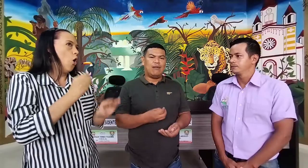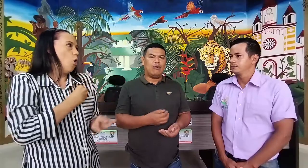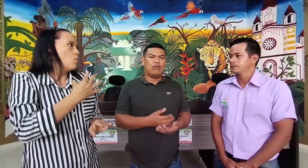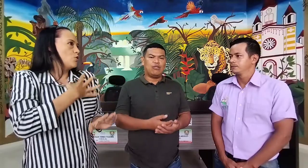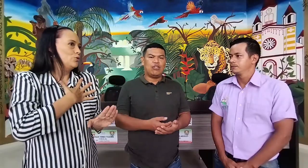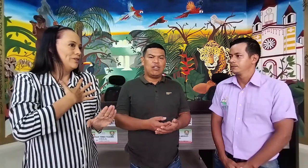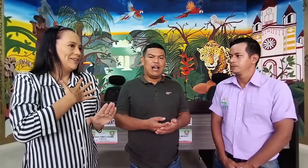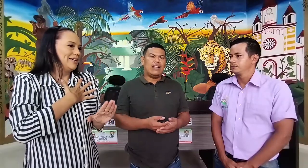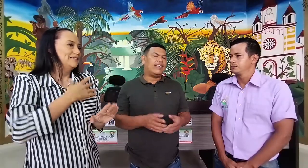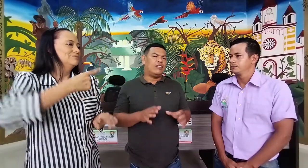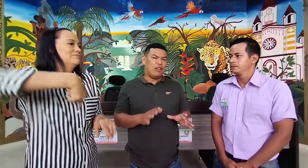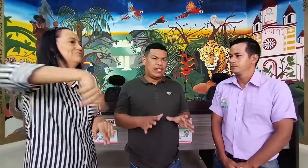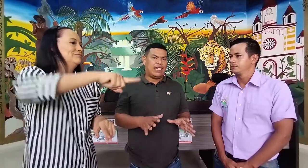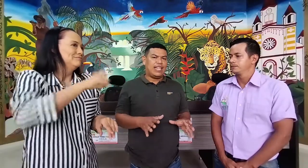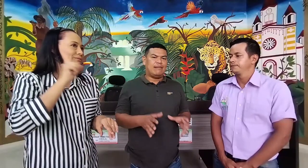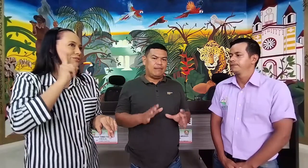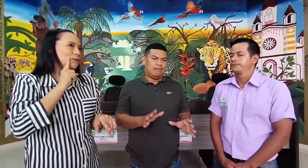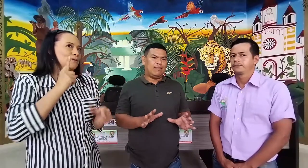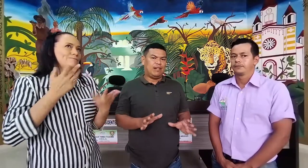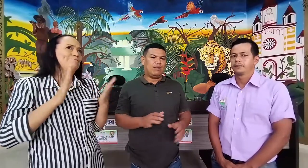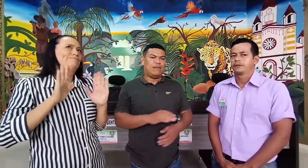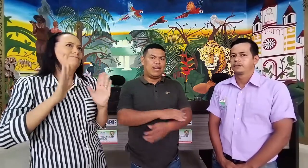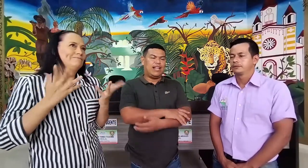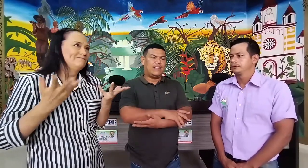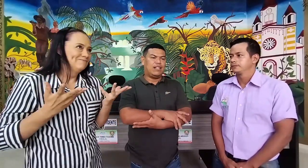voz a quienes no la tenían, de alguna manera decían.